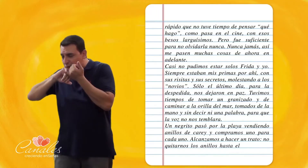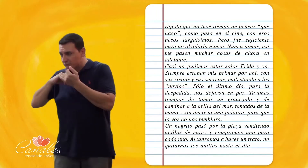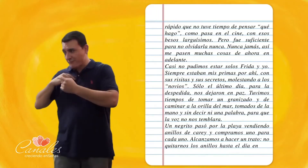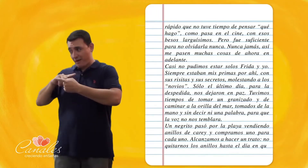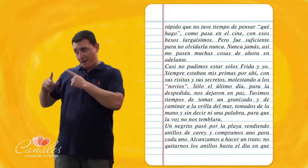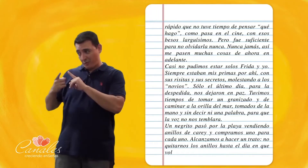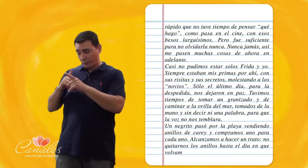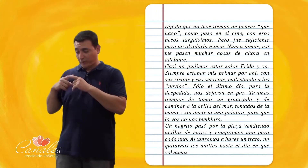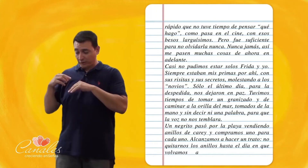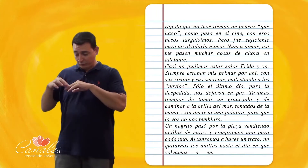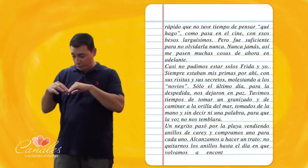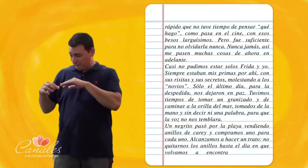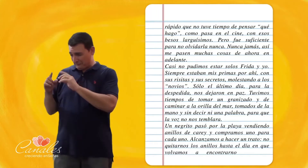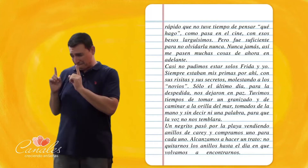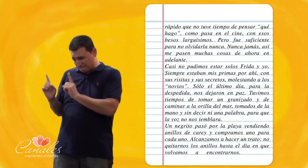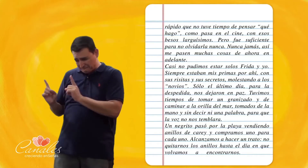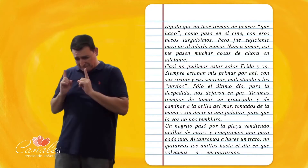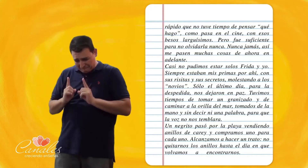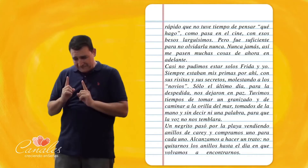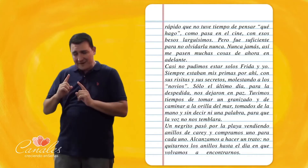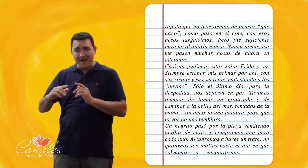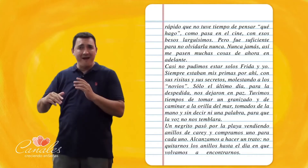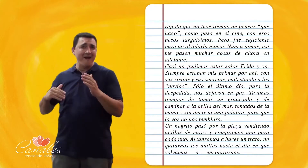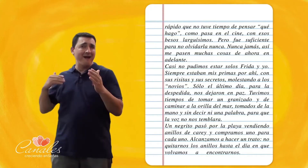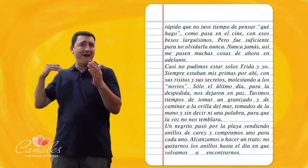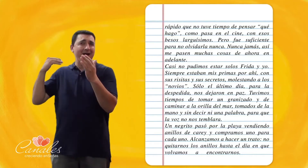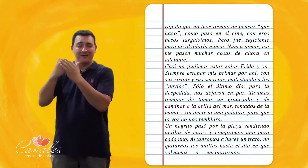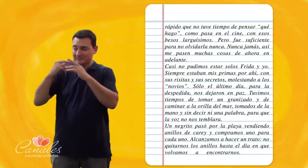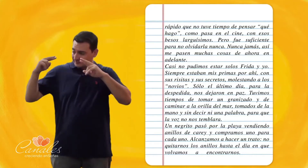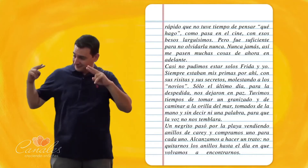No quitarnos Los anillos Hasta el día Que volvamos A encontrarnos